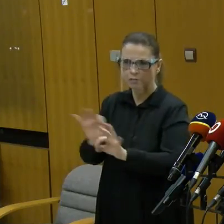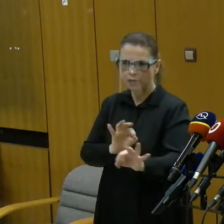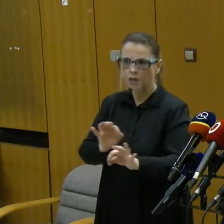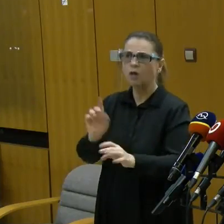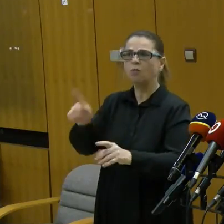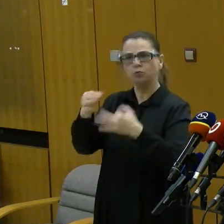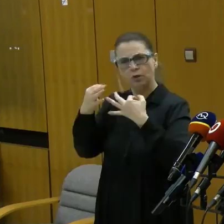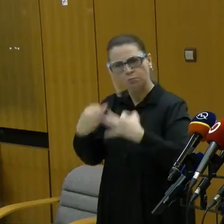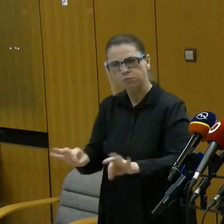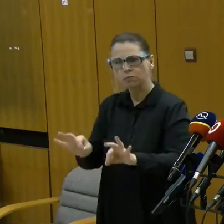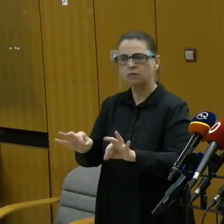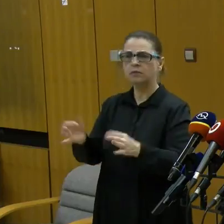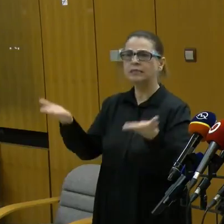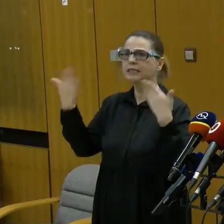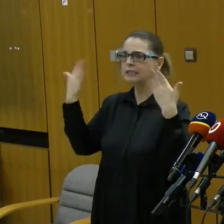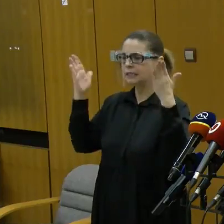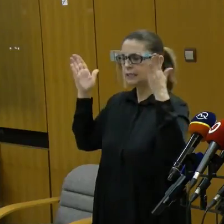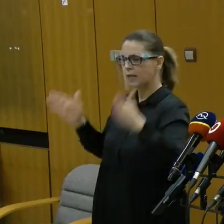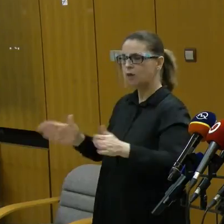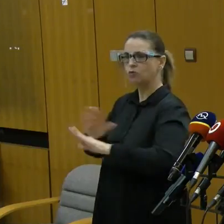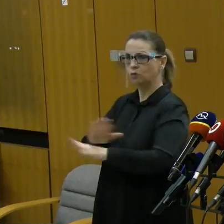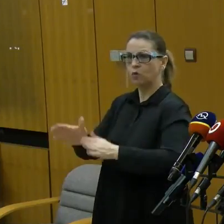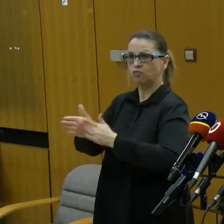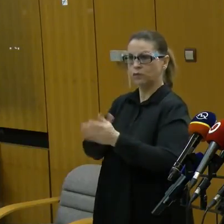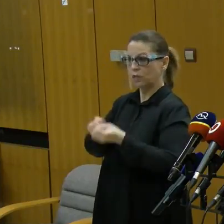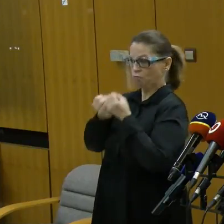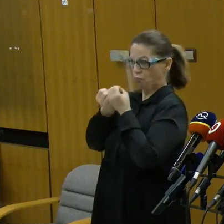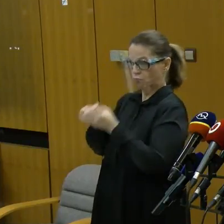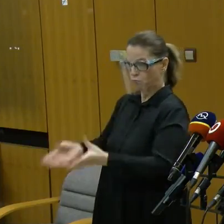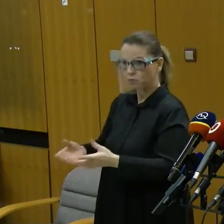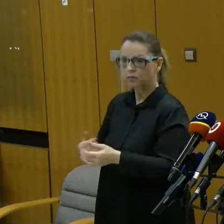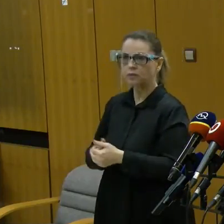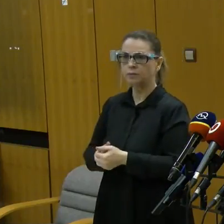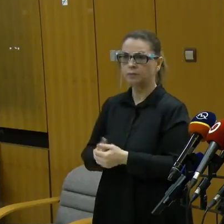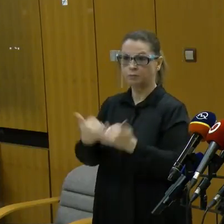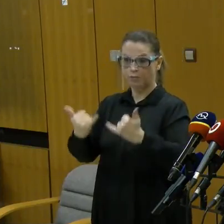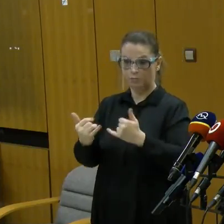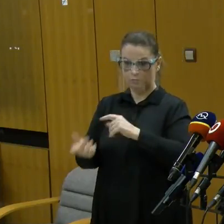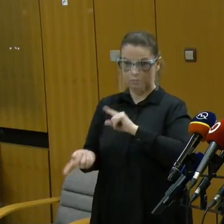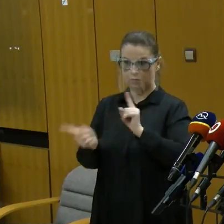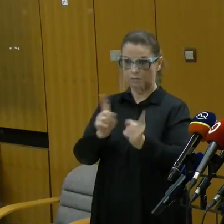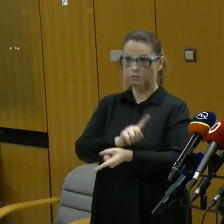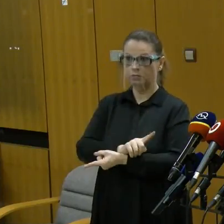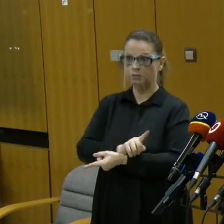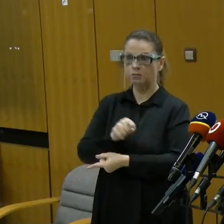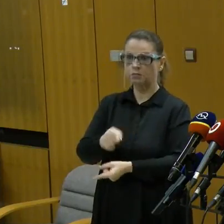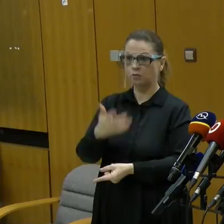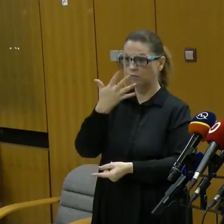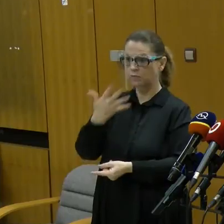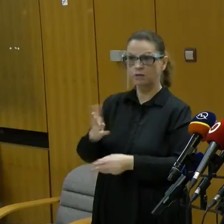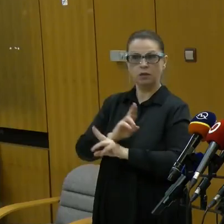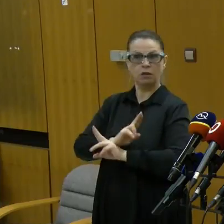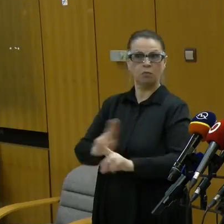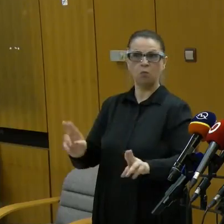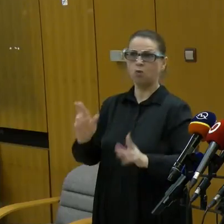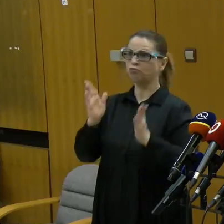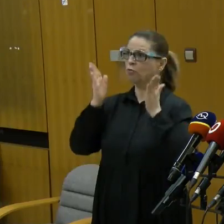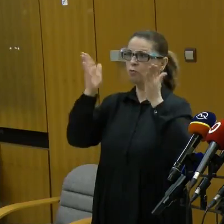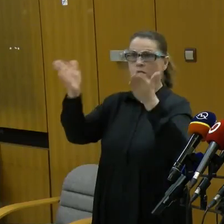bude možná tá sezóna, ktorú už začali. Teraz podľa tohto, hovorí v podstate, ktorý zaraďuje vám na nebu.